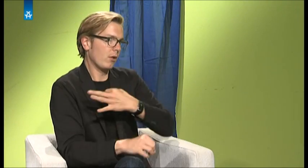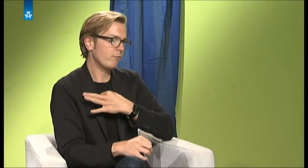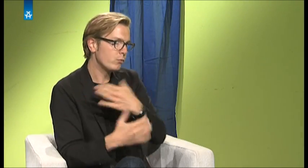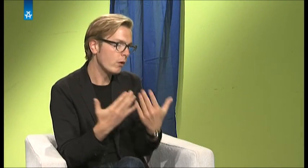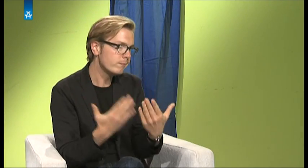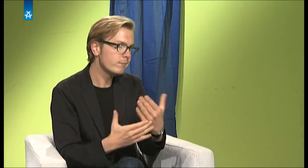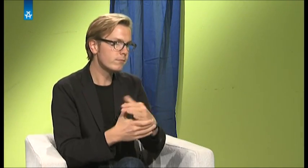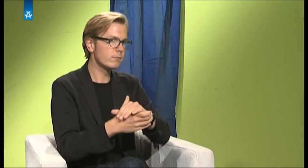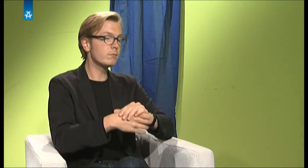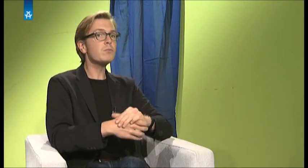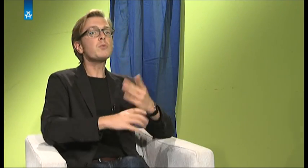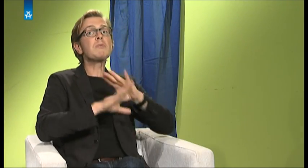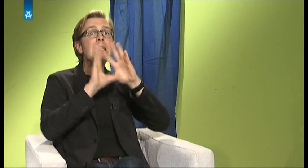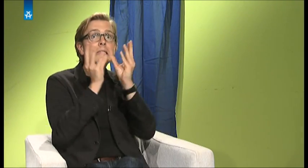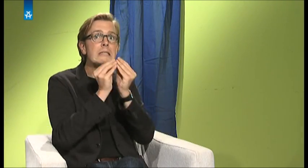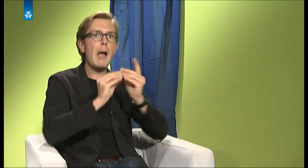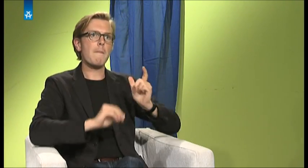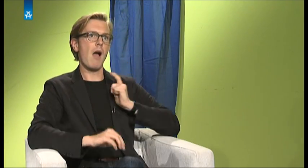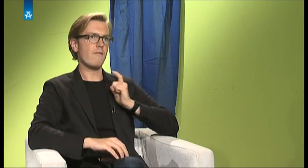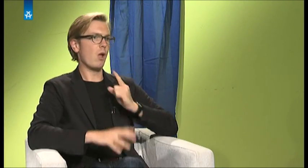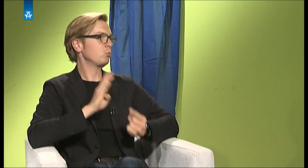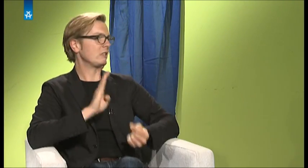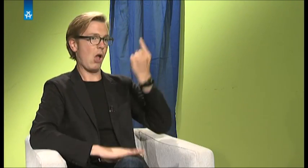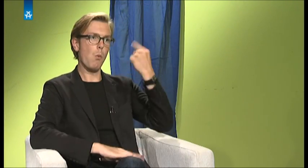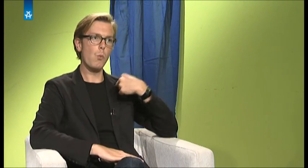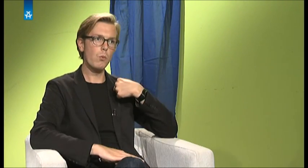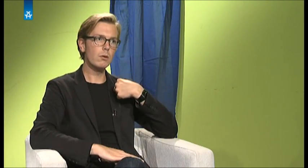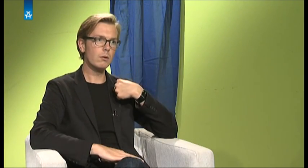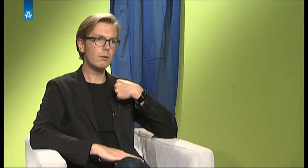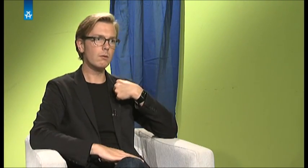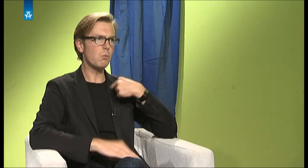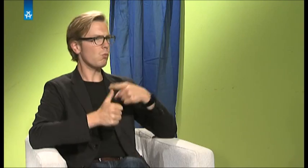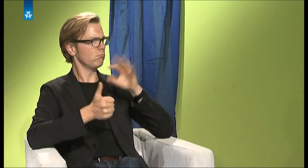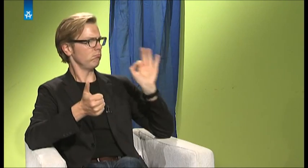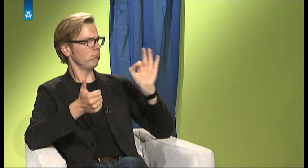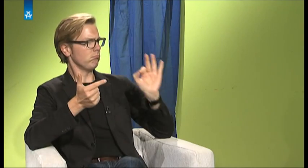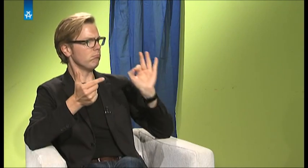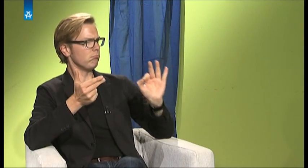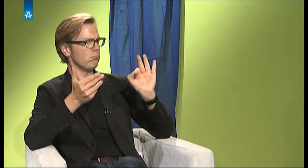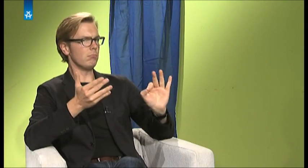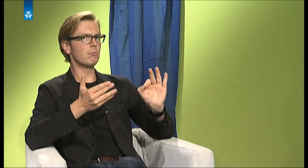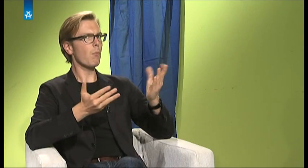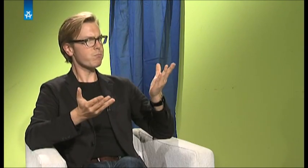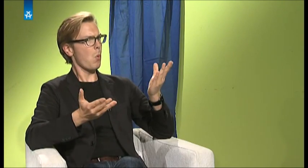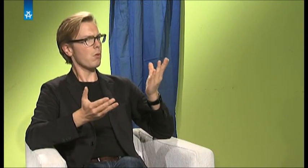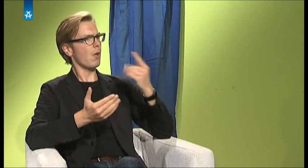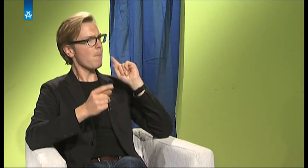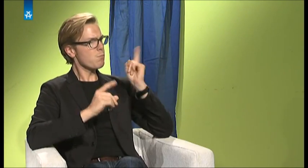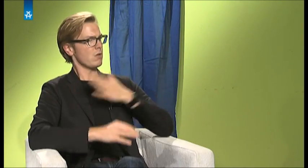zu tun hatte, um die Menschen zu treffen. Meine Erwartungen waren wirklich hoch. Ich habe es eben schon gesagt, ich habe sehr viele positive Dinge gehört. Ich hatte das Gefühl, wenn ich da